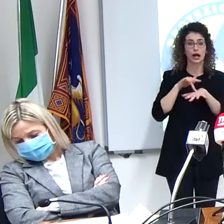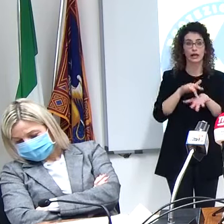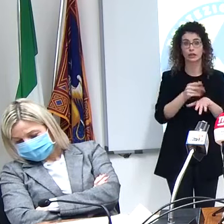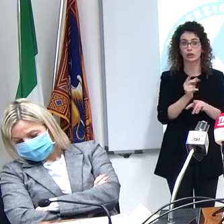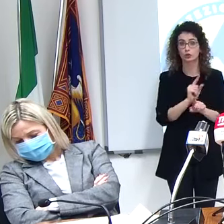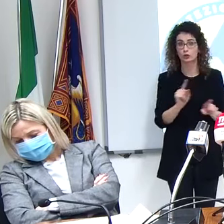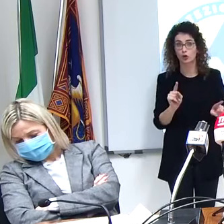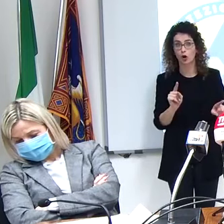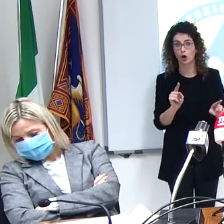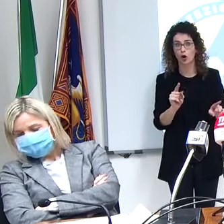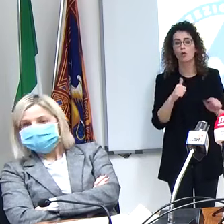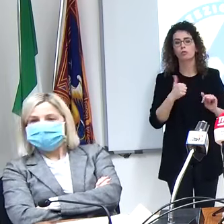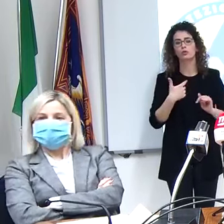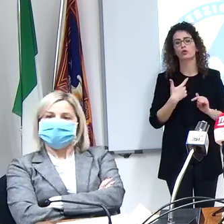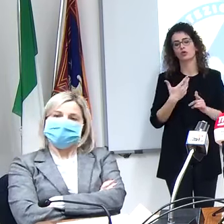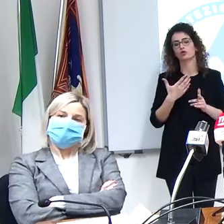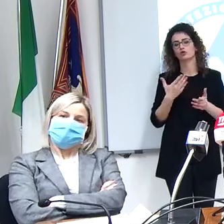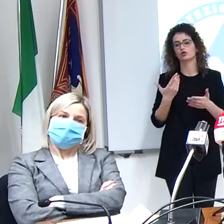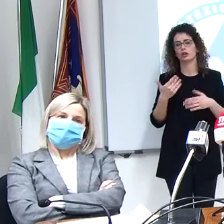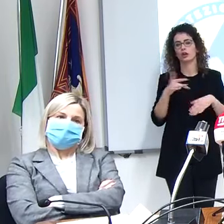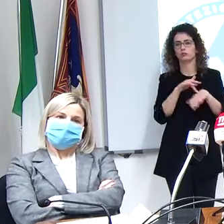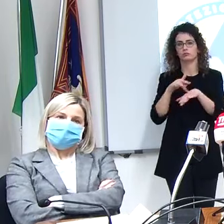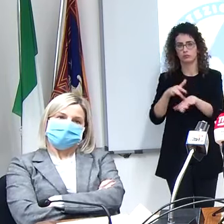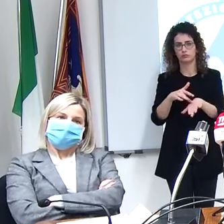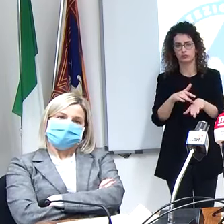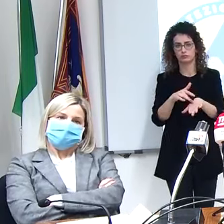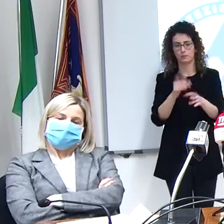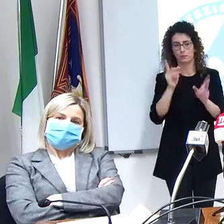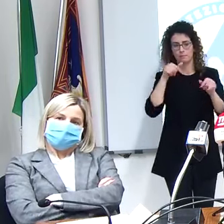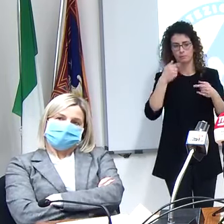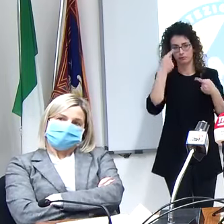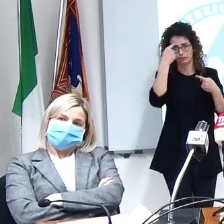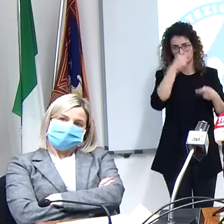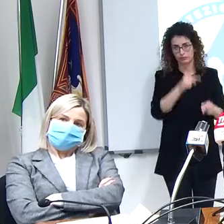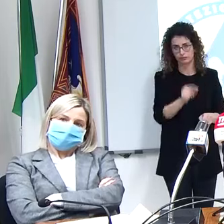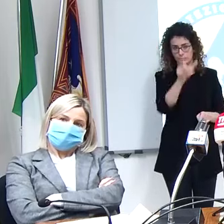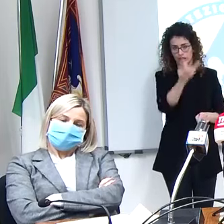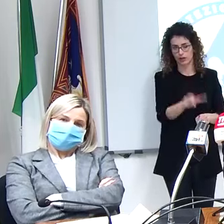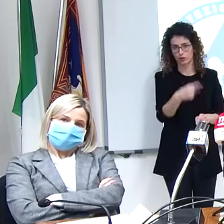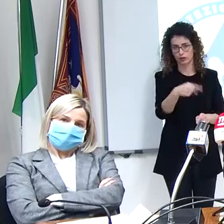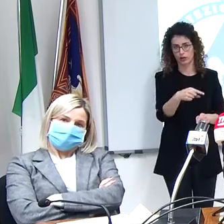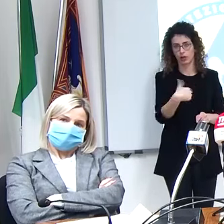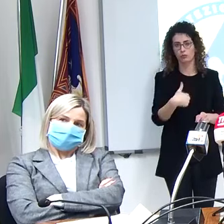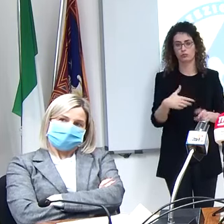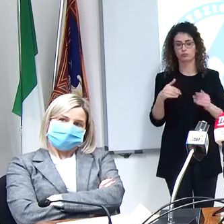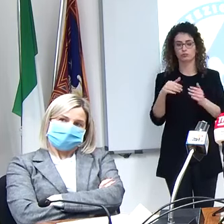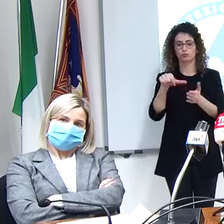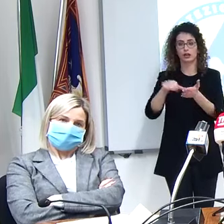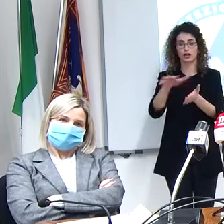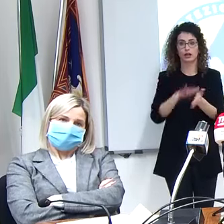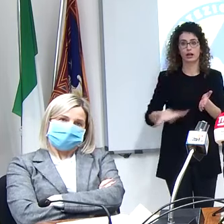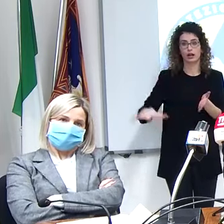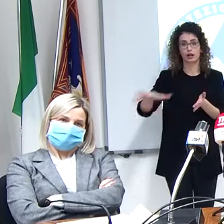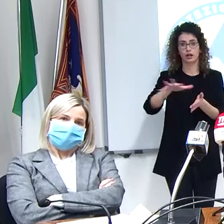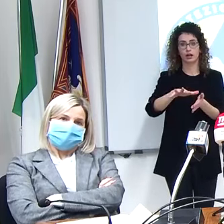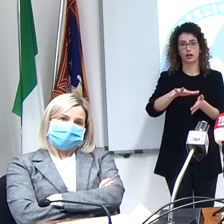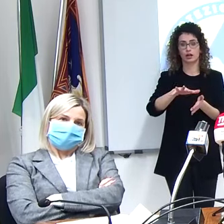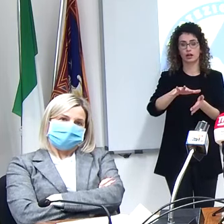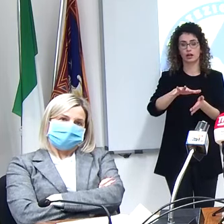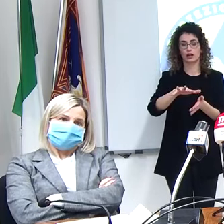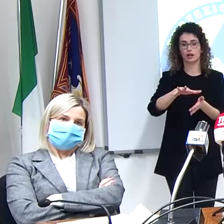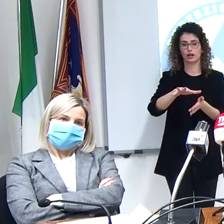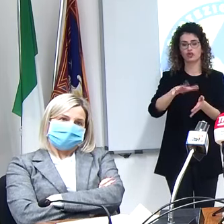previsti anche dei trasporti dedicati e gli ambulatori ovviamente sono ambulatori messi nelle zone